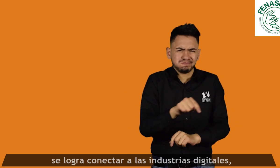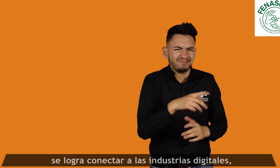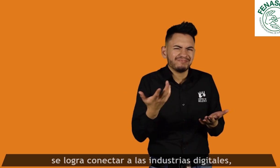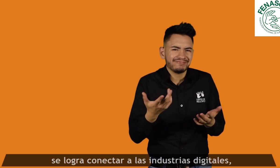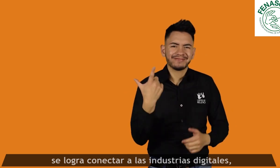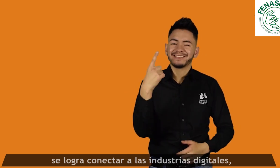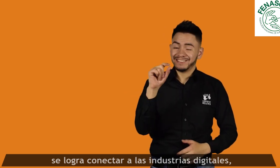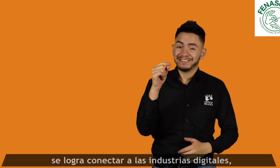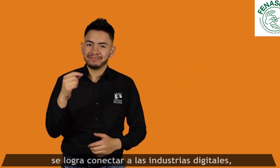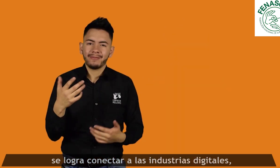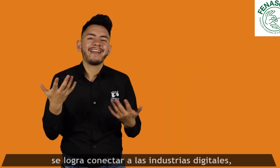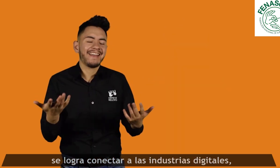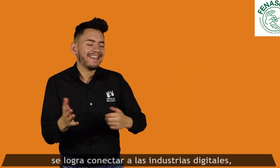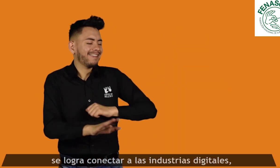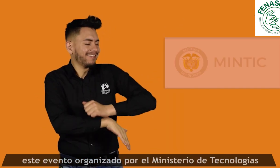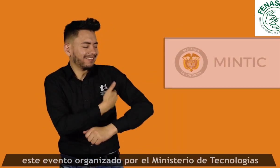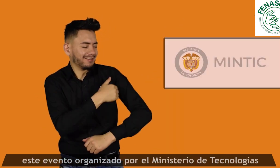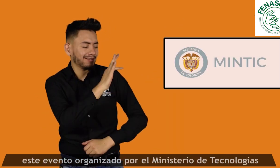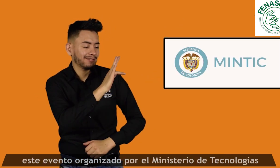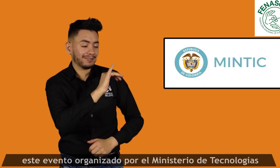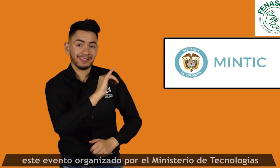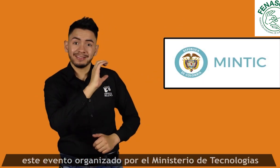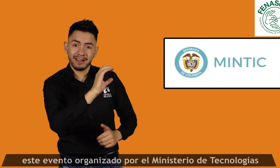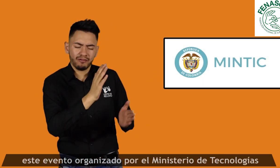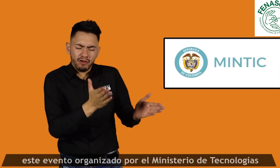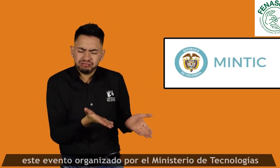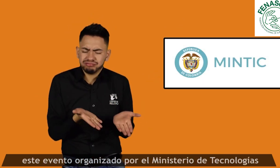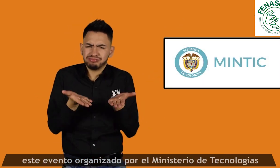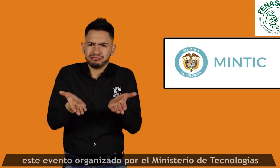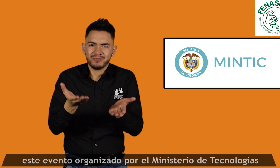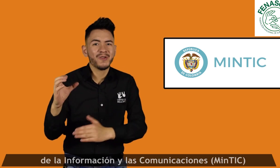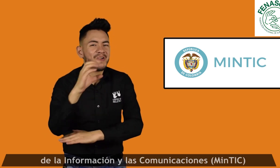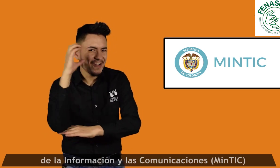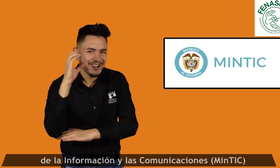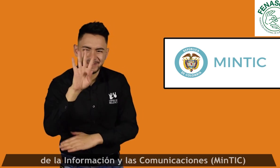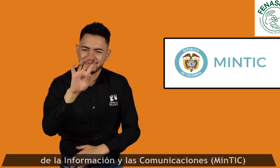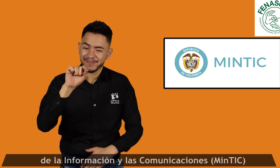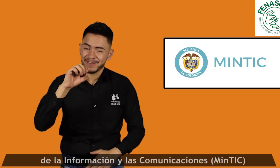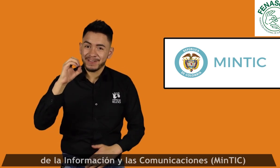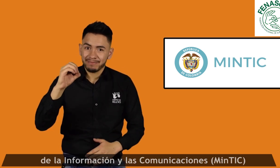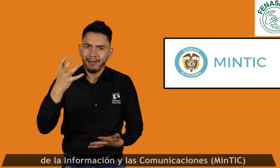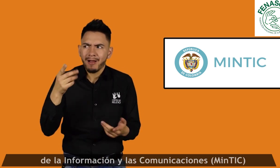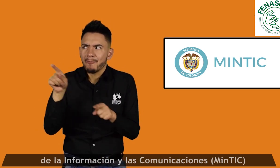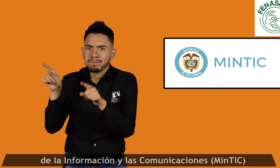conectar a las industrias digitales? Este evento organizado por el Ministerio de Tecnologías de la Información y las Comunicaciones, MINTIC,